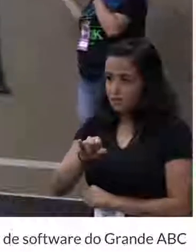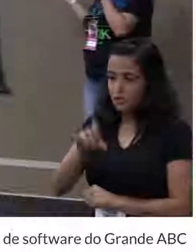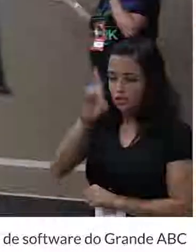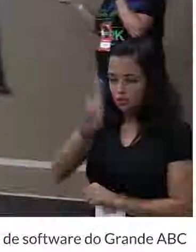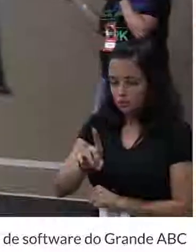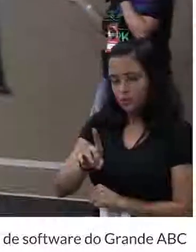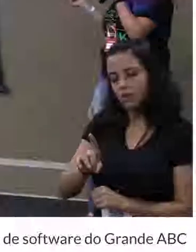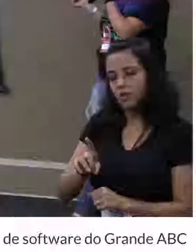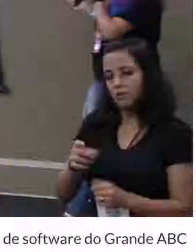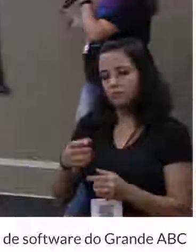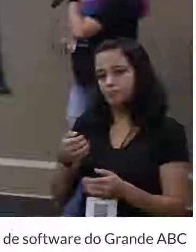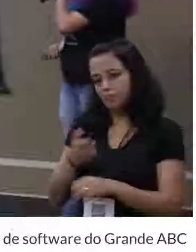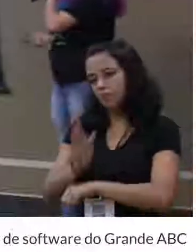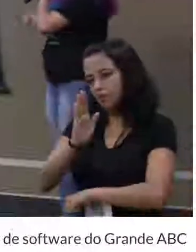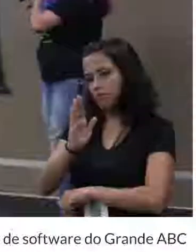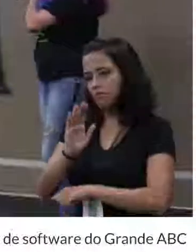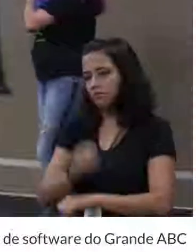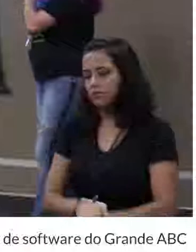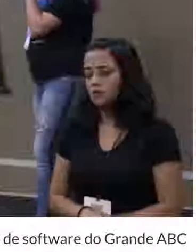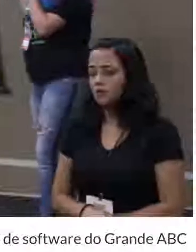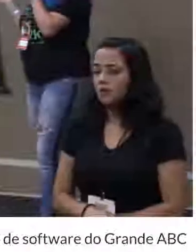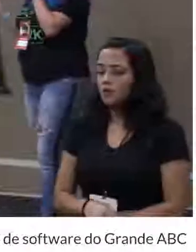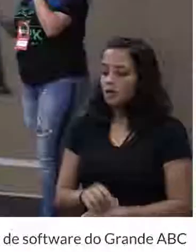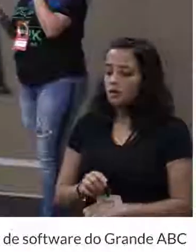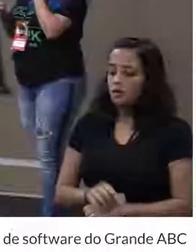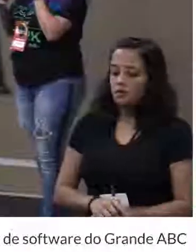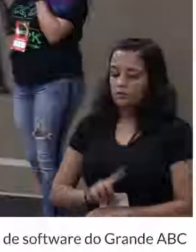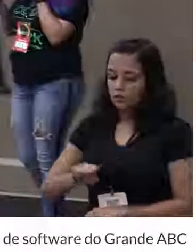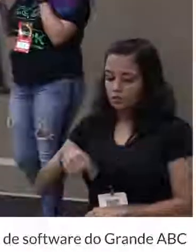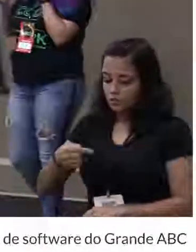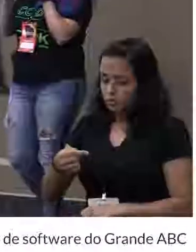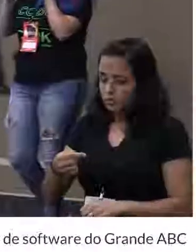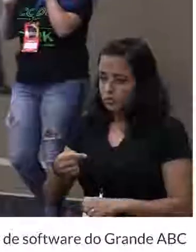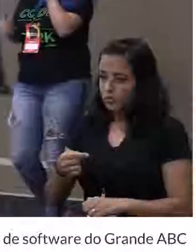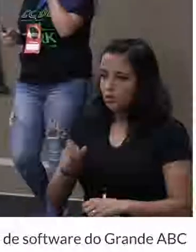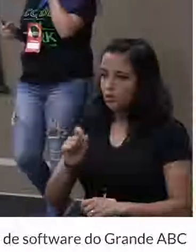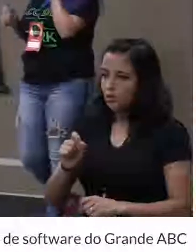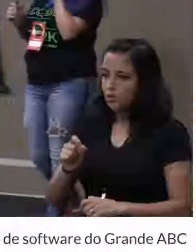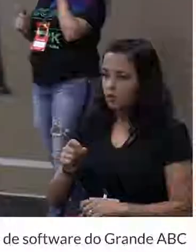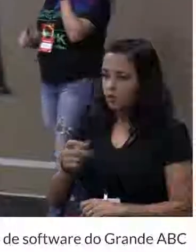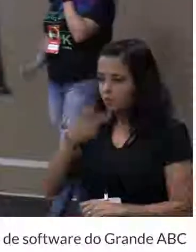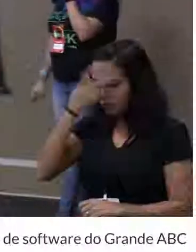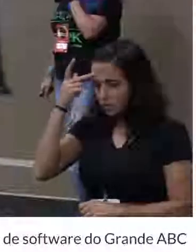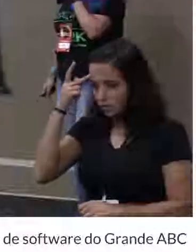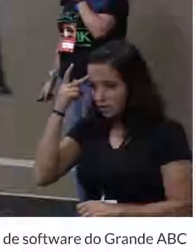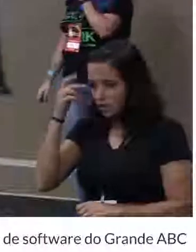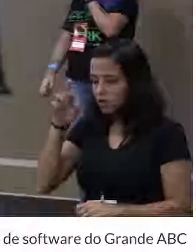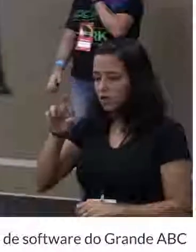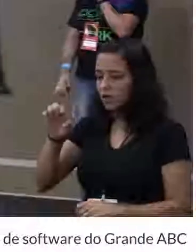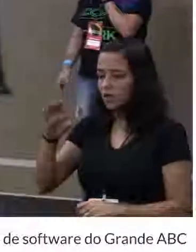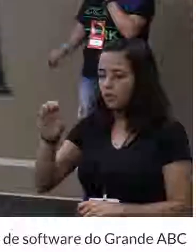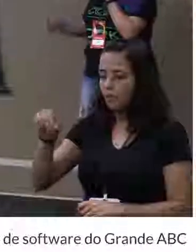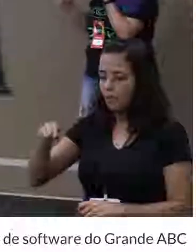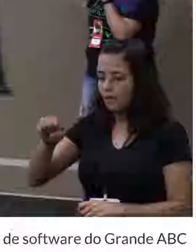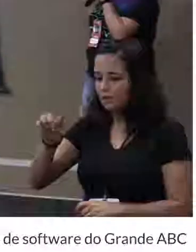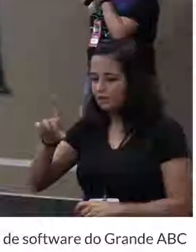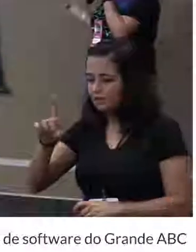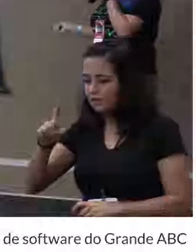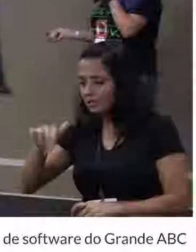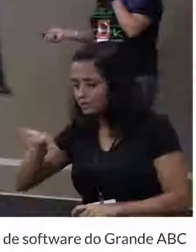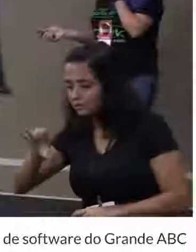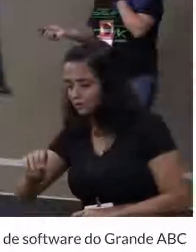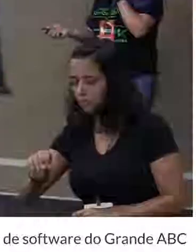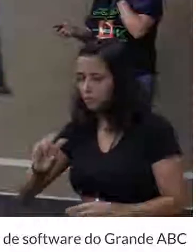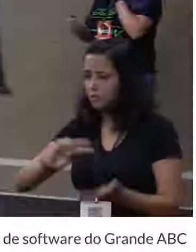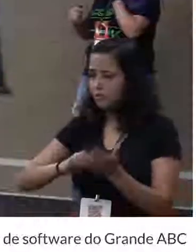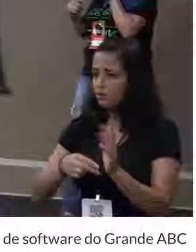W3C aprove, lógico. E aí ele se torna candidato à recomendação. No candidato